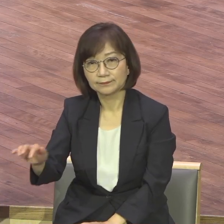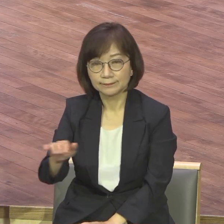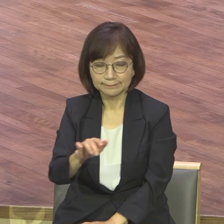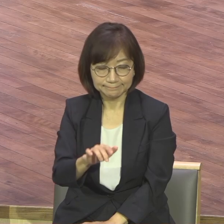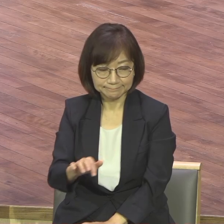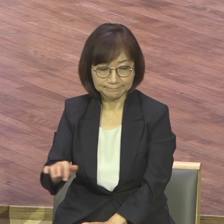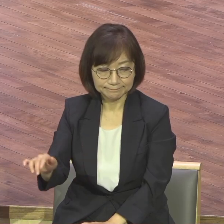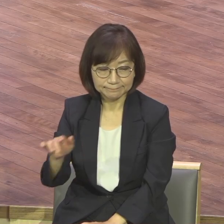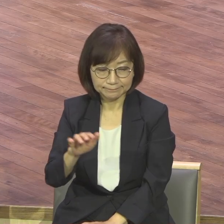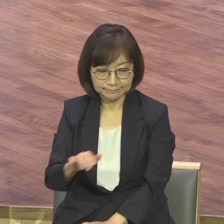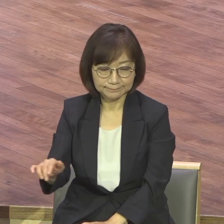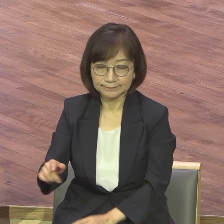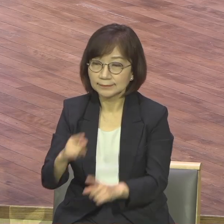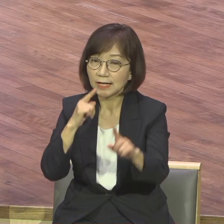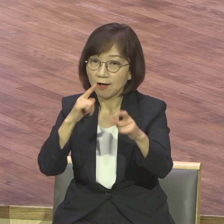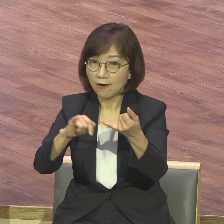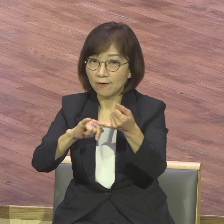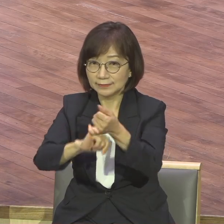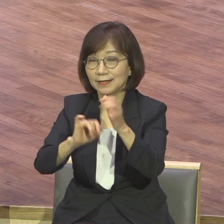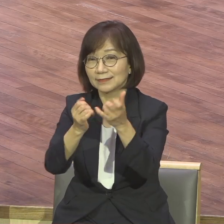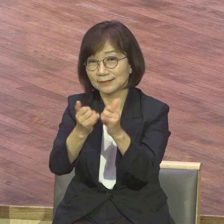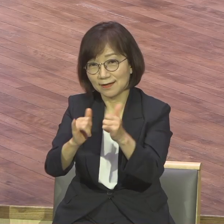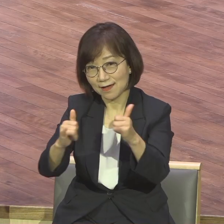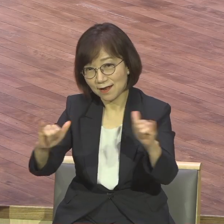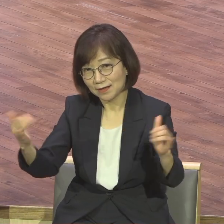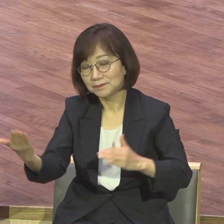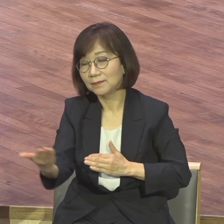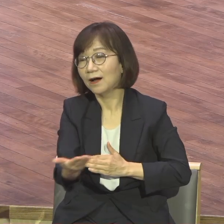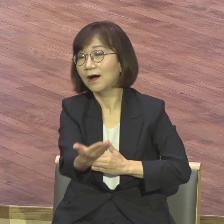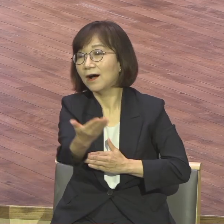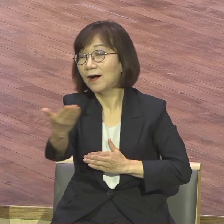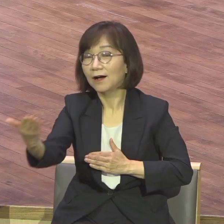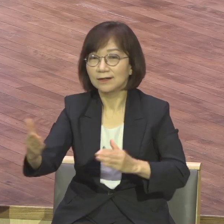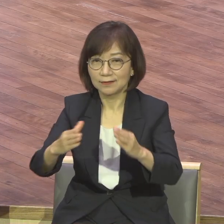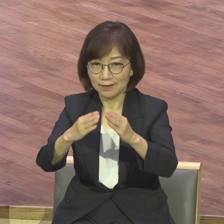아멘 아멘 아멘 아멘 아멘